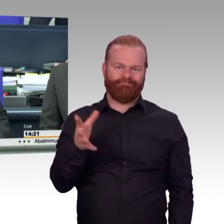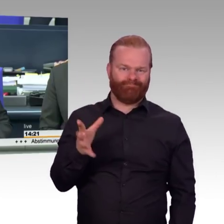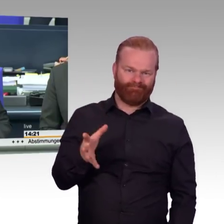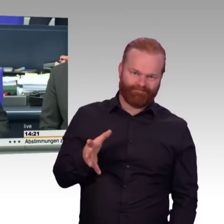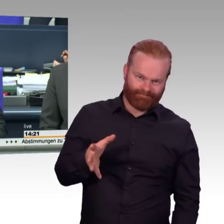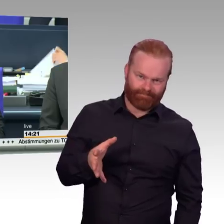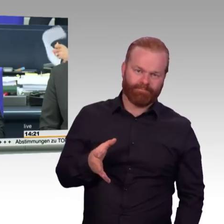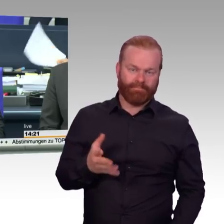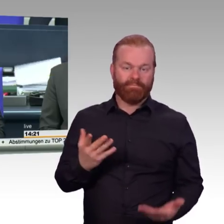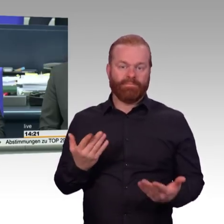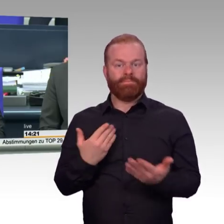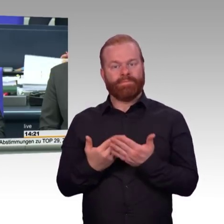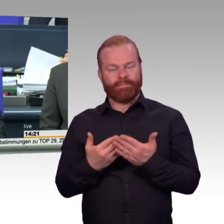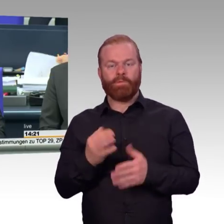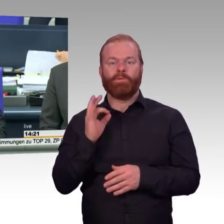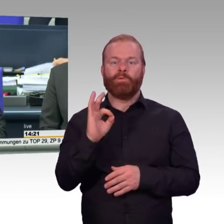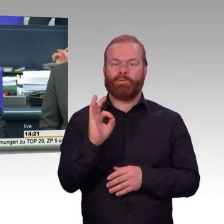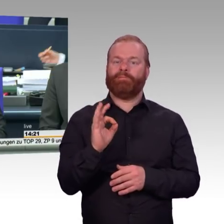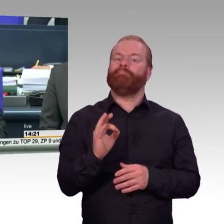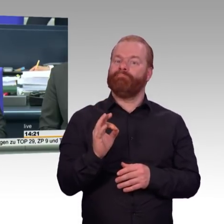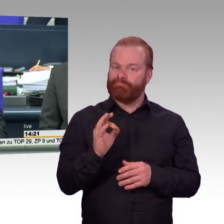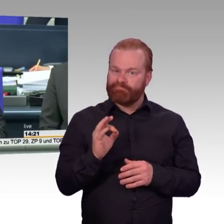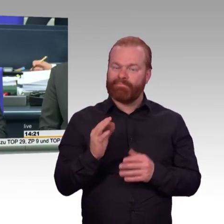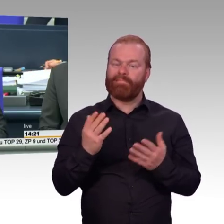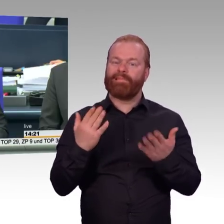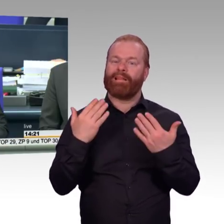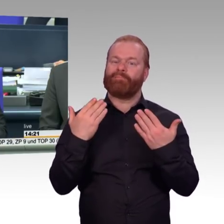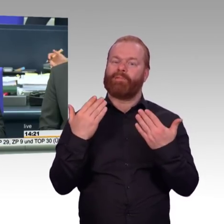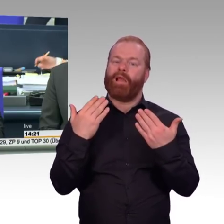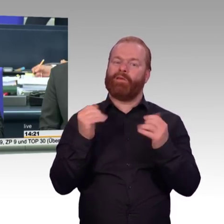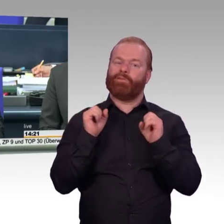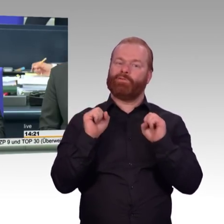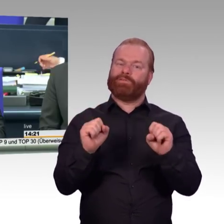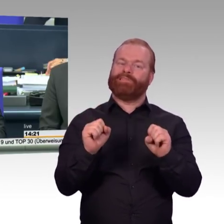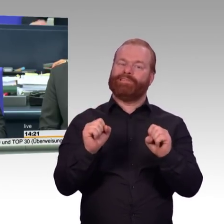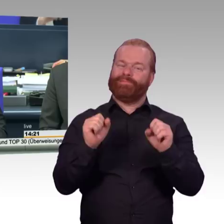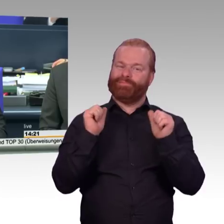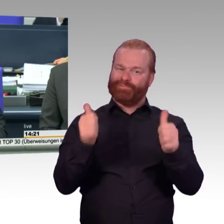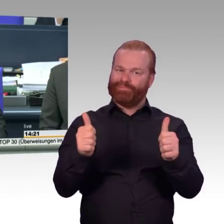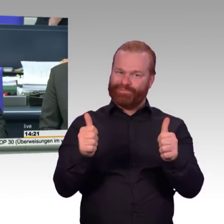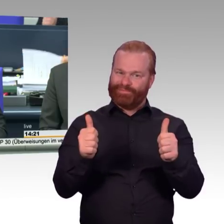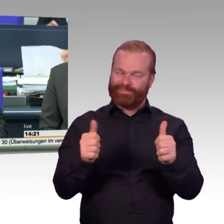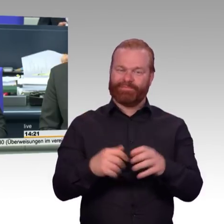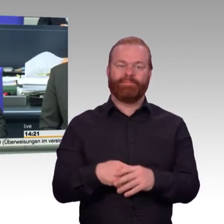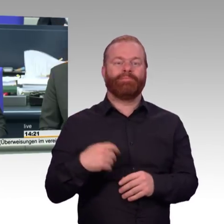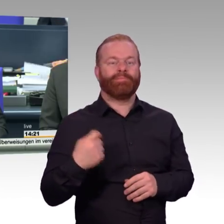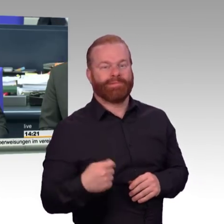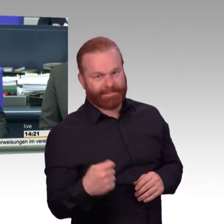Vorlagen auf den Drucksachen 19-2920, 19-63 und 19-53 an die in der Tagesordnung aufgeführten